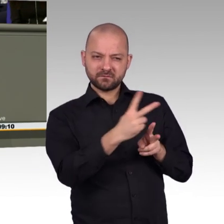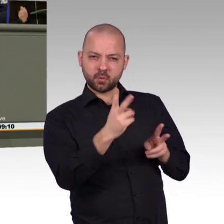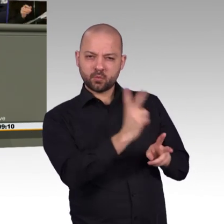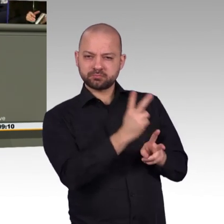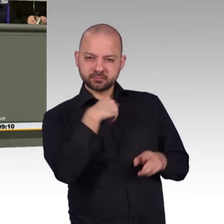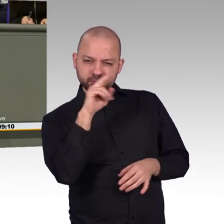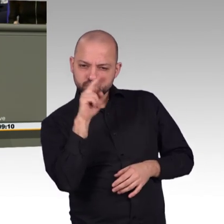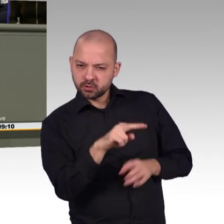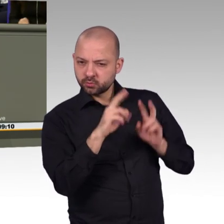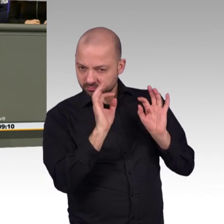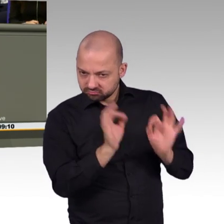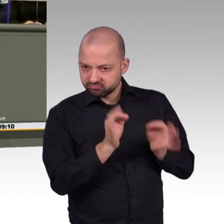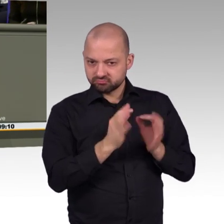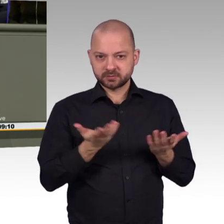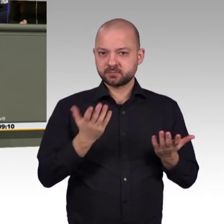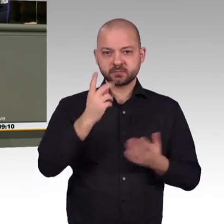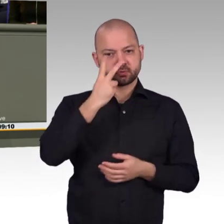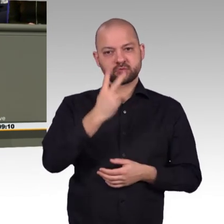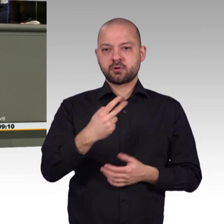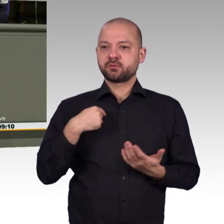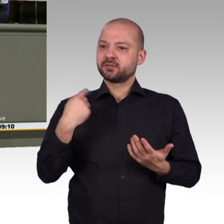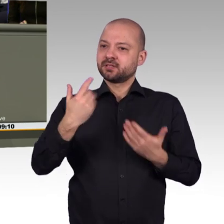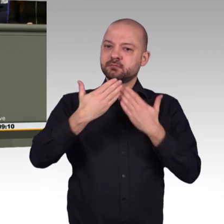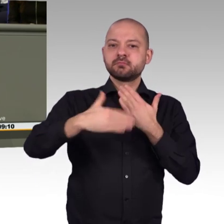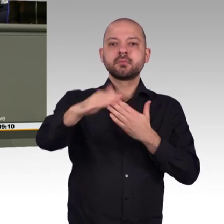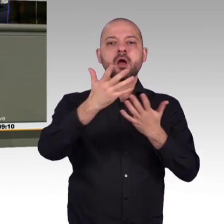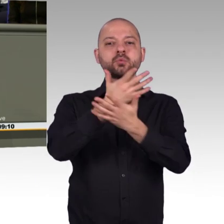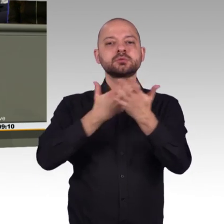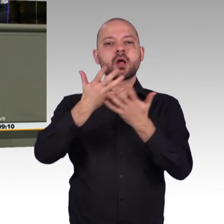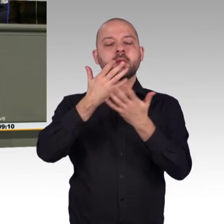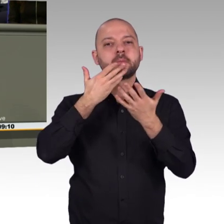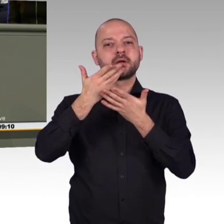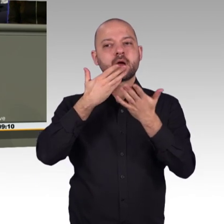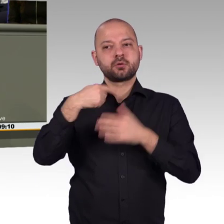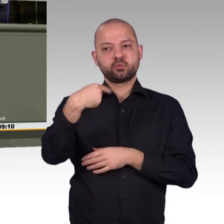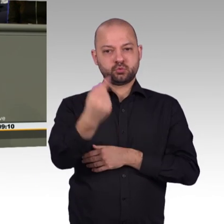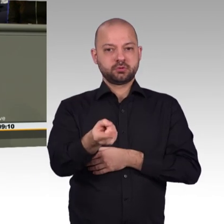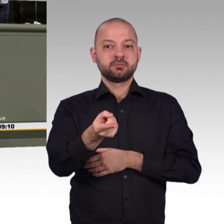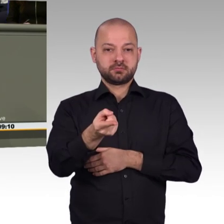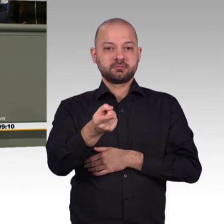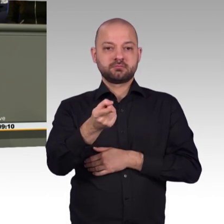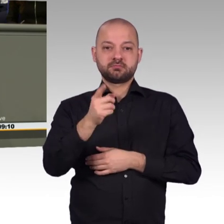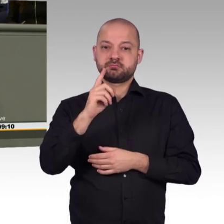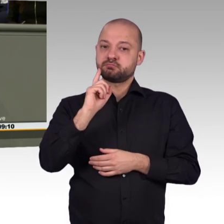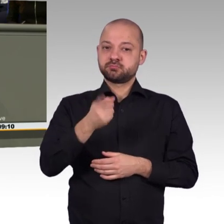Generationengerechtigkeit mit dem Schwerkunft-Zukunftsthemen eine KI den nächsten Bundeshaushalt aufstellen. Vielen Dank.